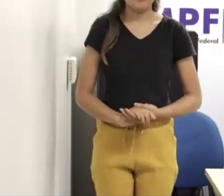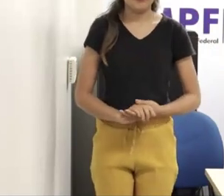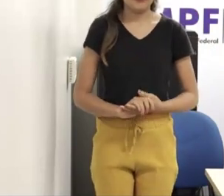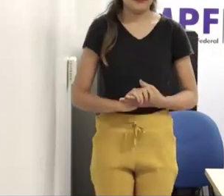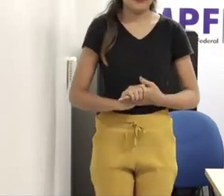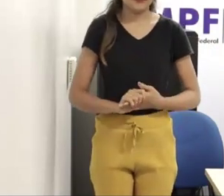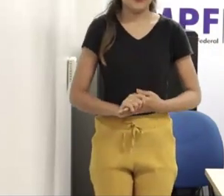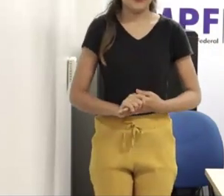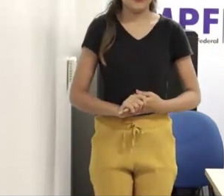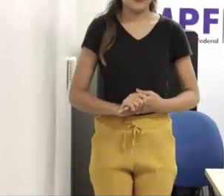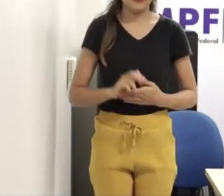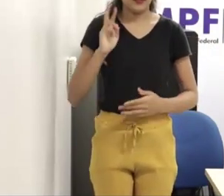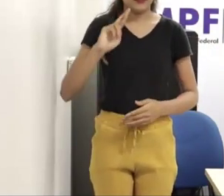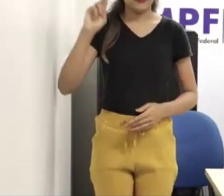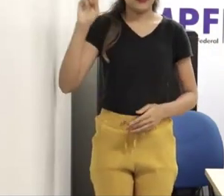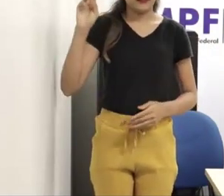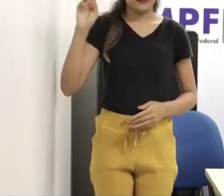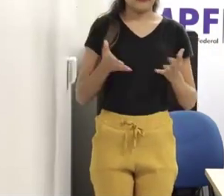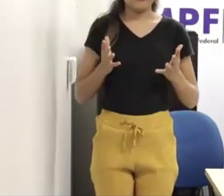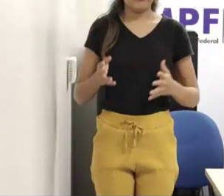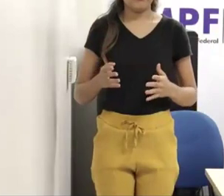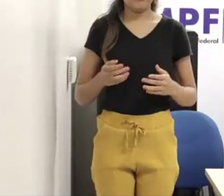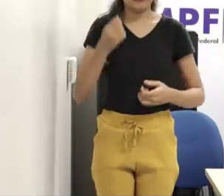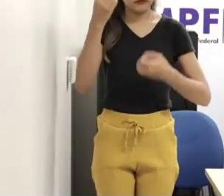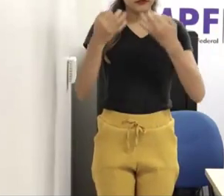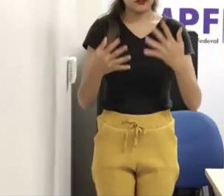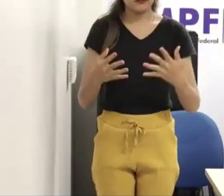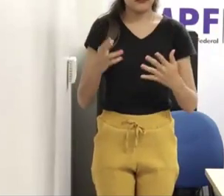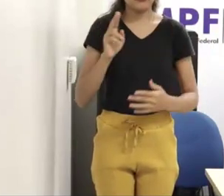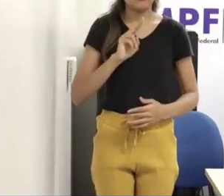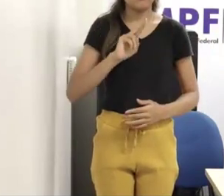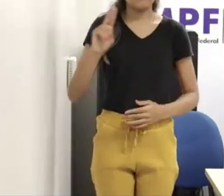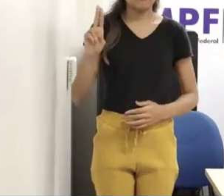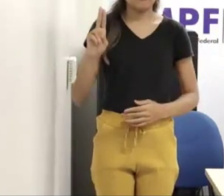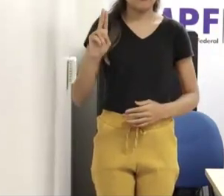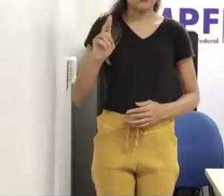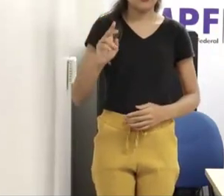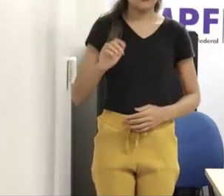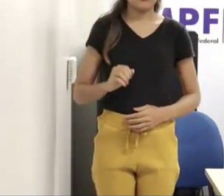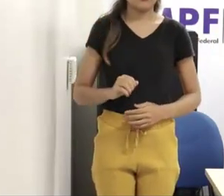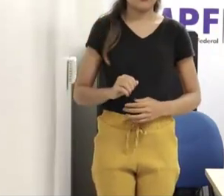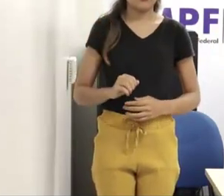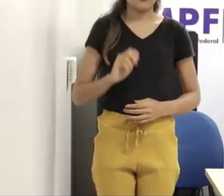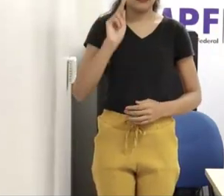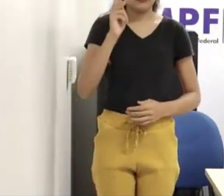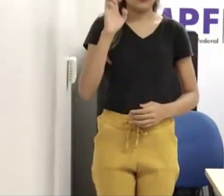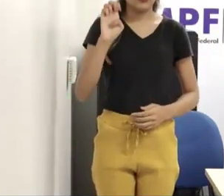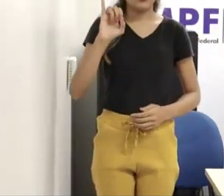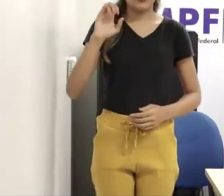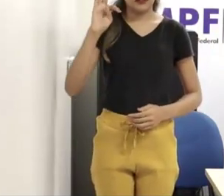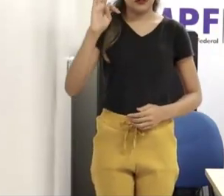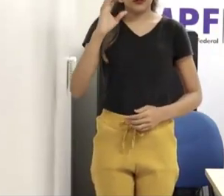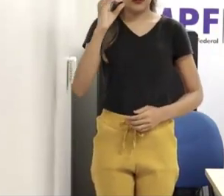médico-psiquiatra formado na graduação e residência médica pela Universidade de São Paulo, com ano